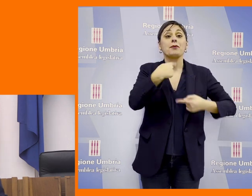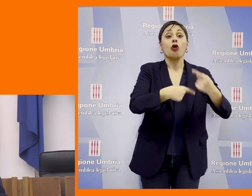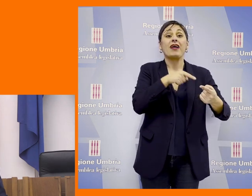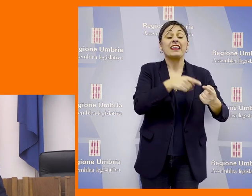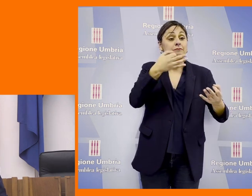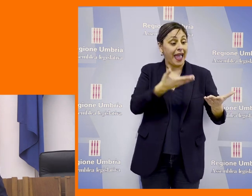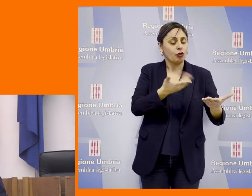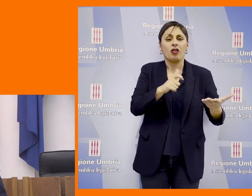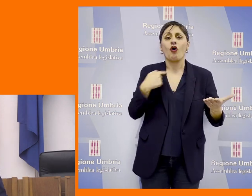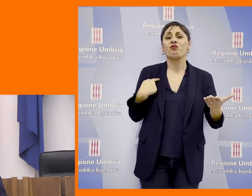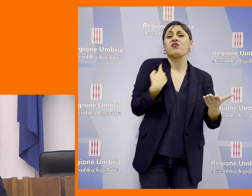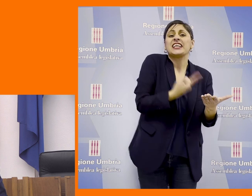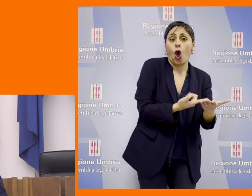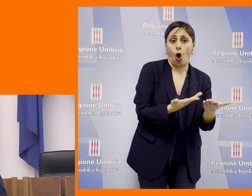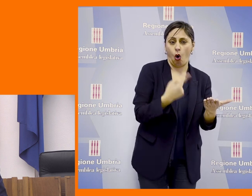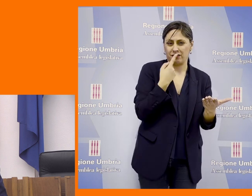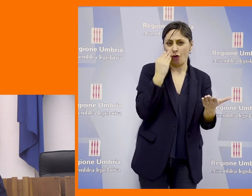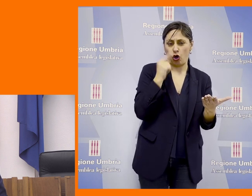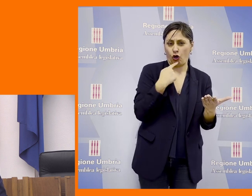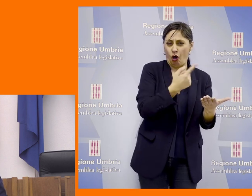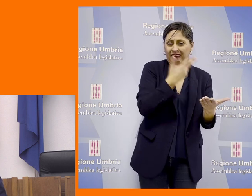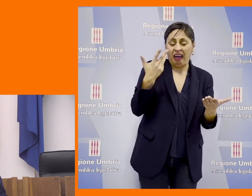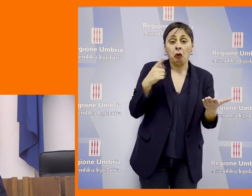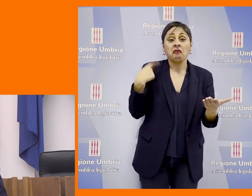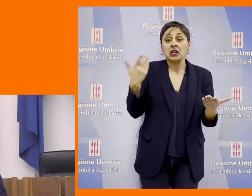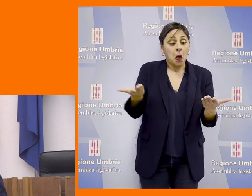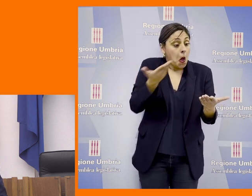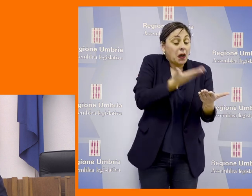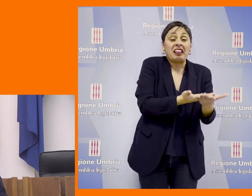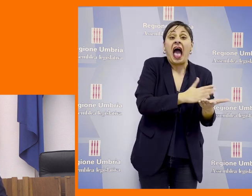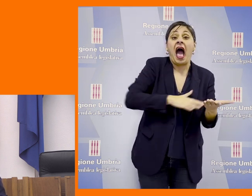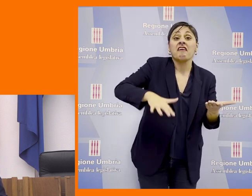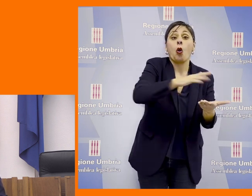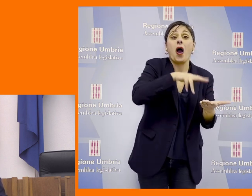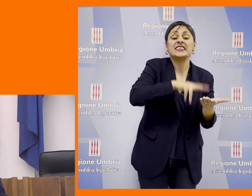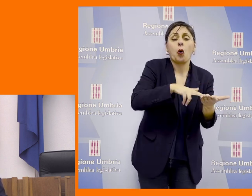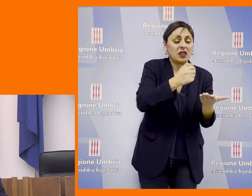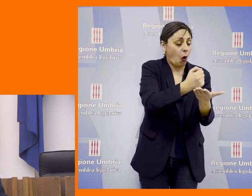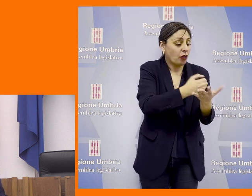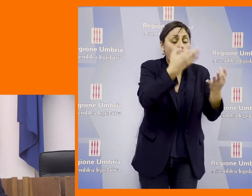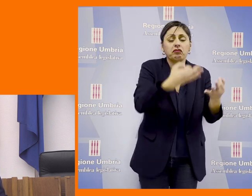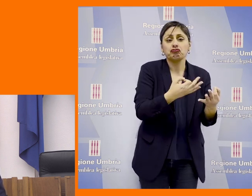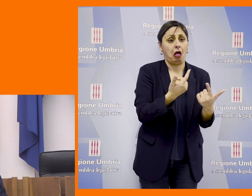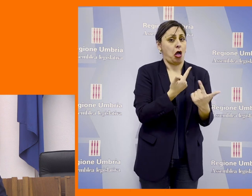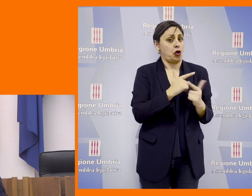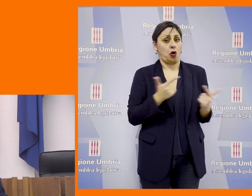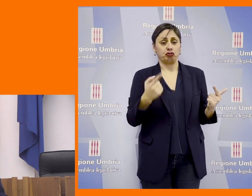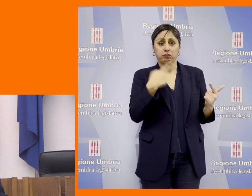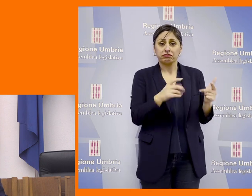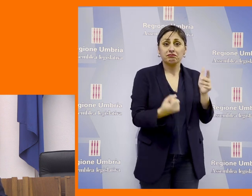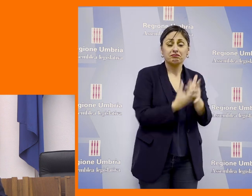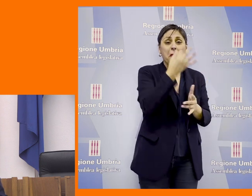procedimento in questione visto che a oggi ha specificato Morroni non è arrivato sul tavolo dell'esecutivo alcun atto ufficiale